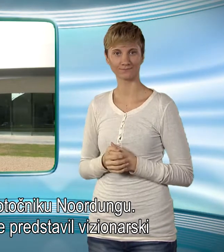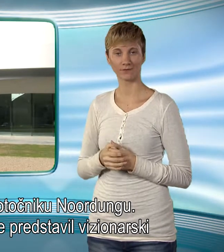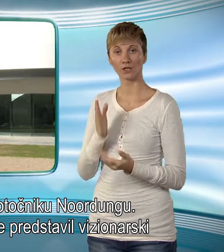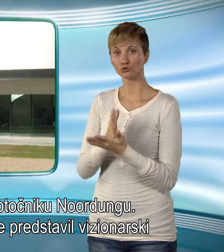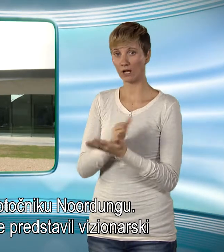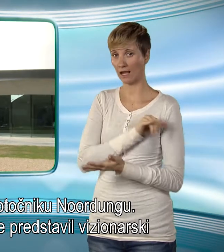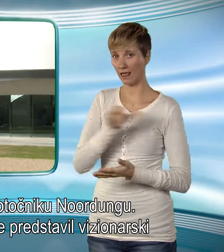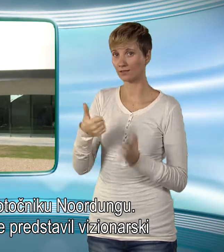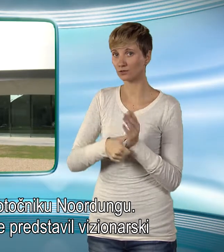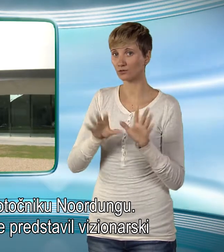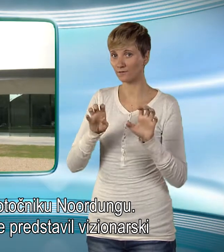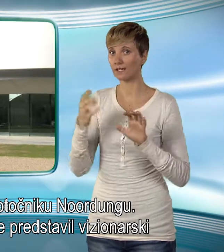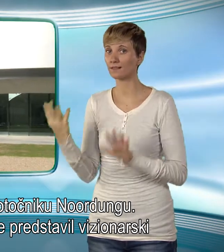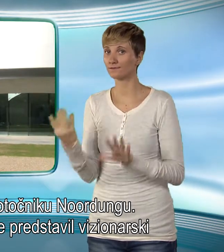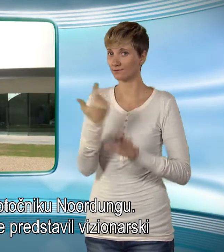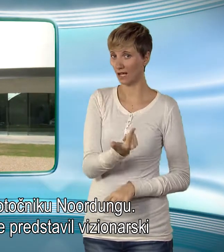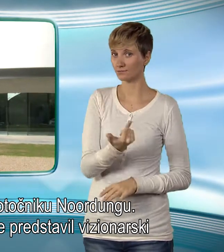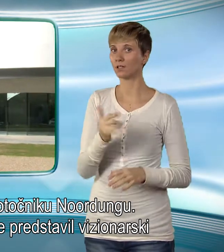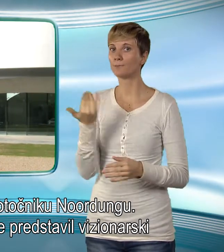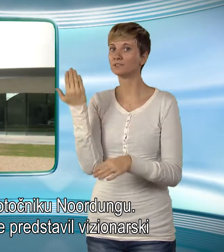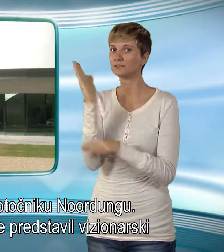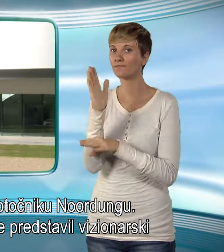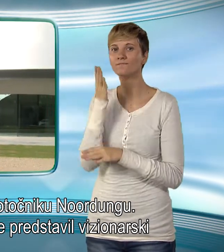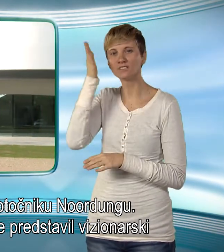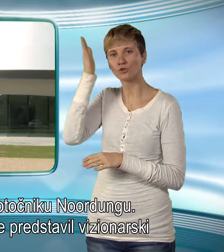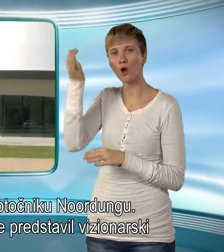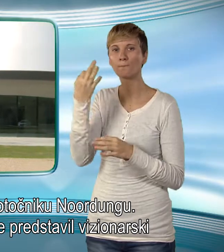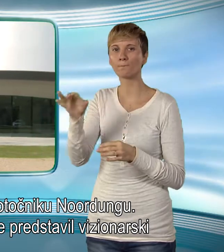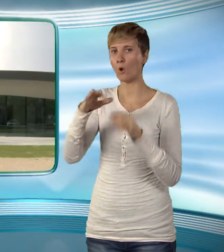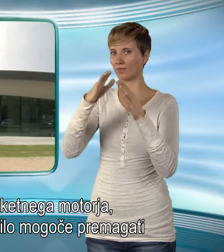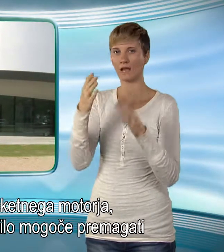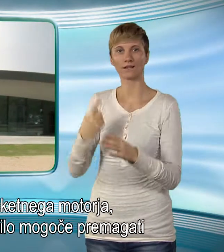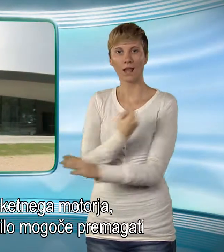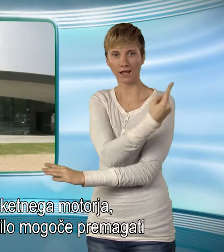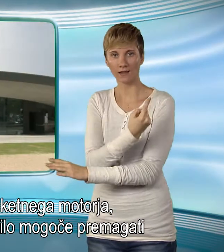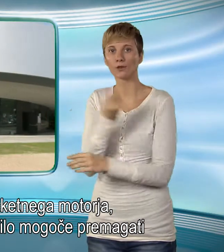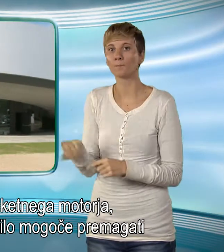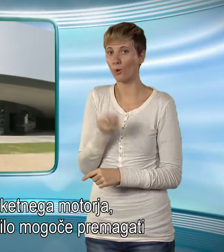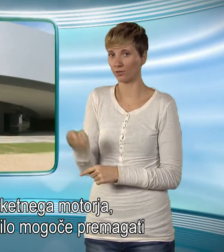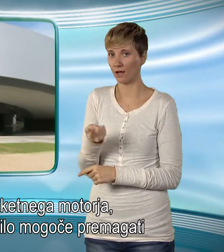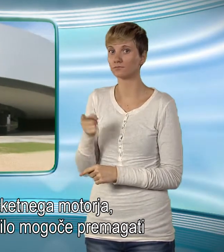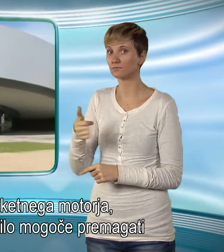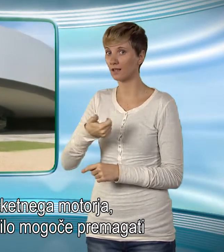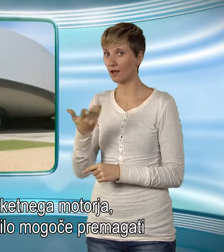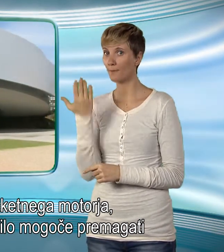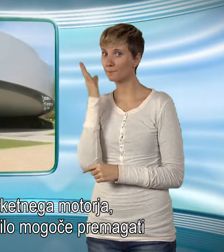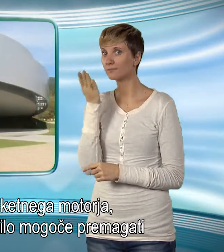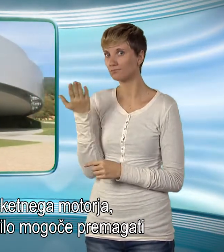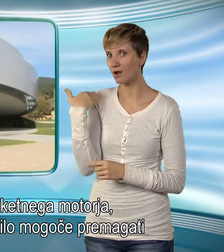Že leta 1929 je predstavil vizionarski model raketnega motorja, s katerim bi bilo